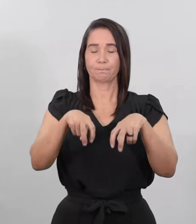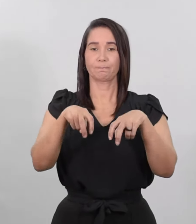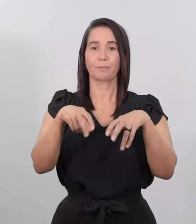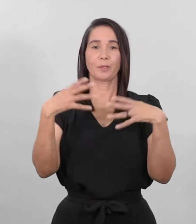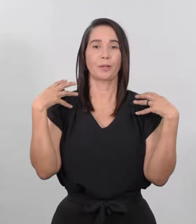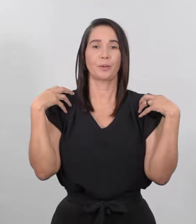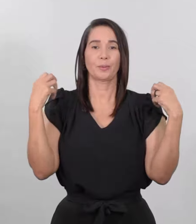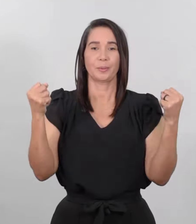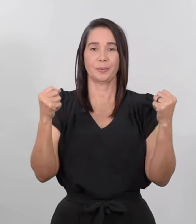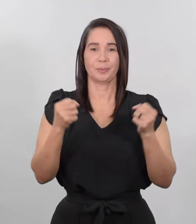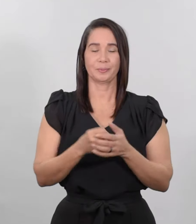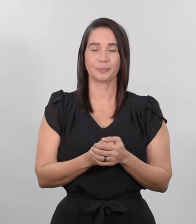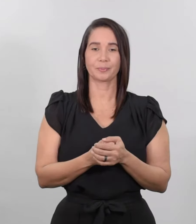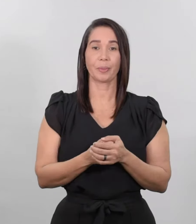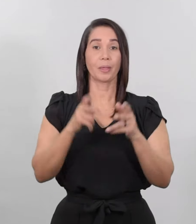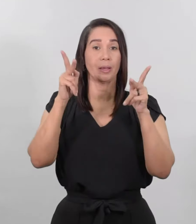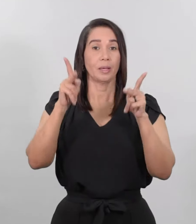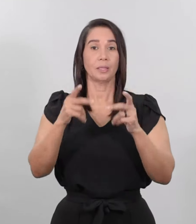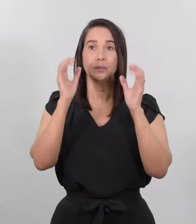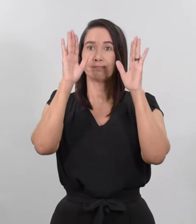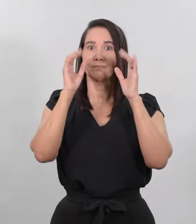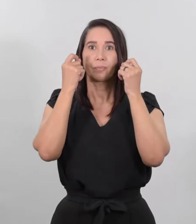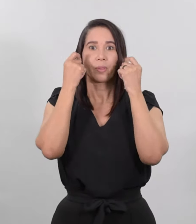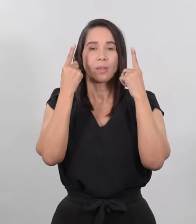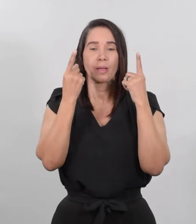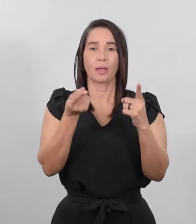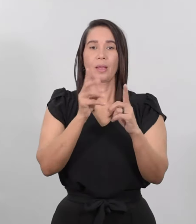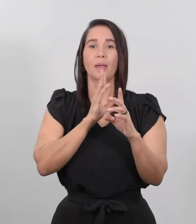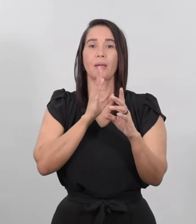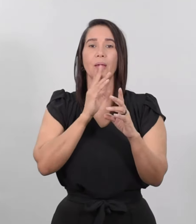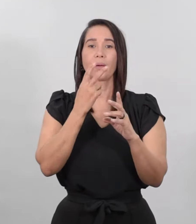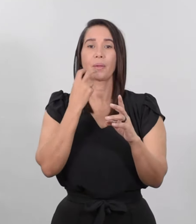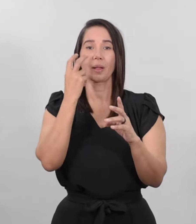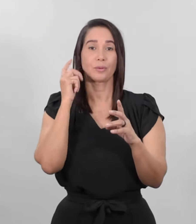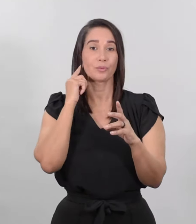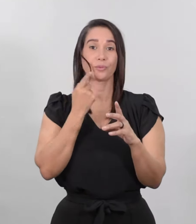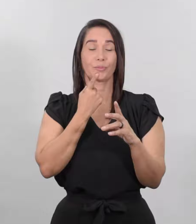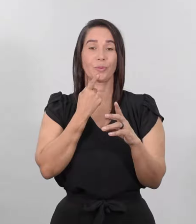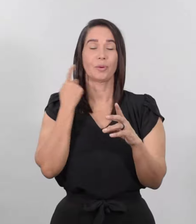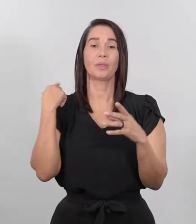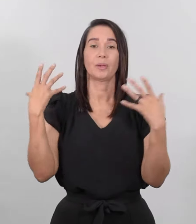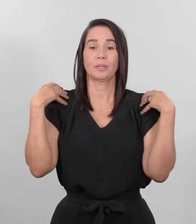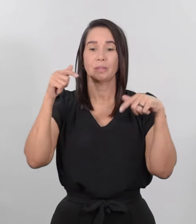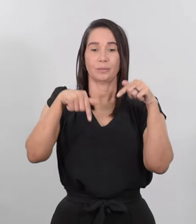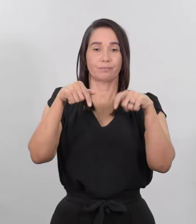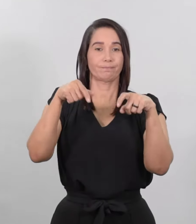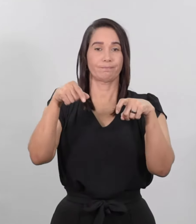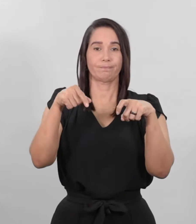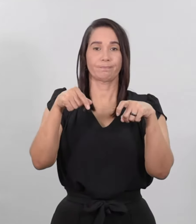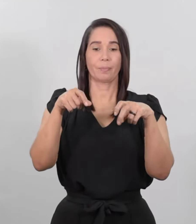curaba. La gente se admiraba al ver hablar a los mudos, sanos a los lisiados, andar a los